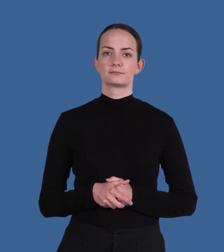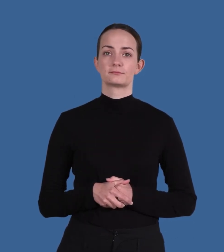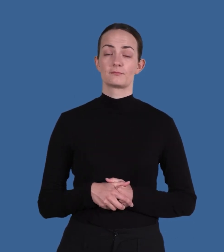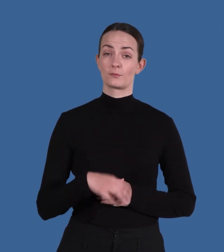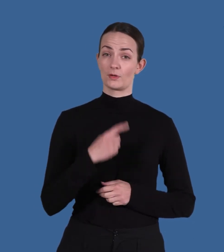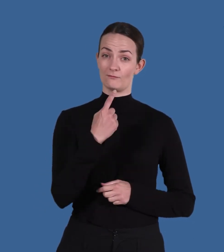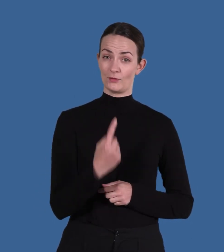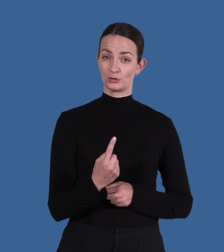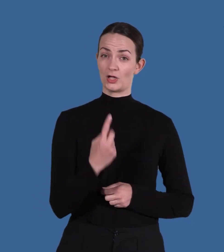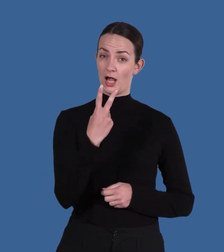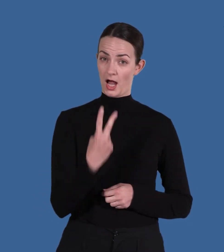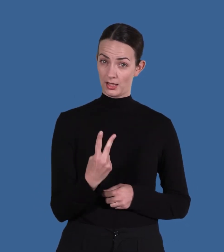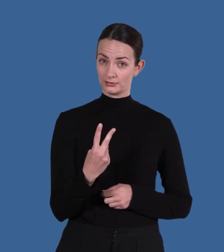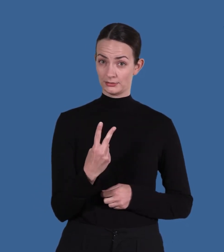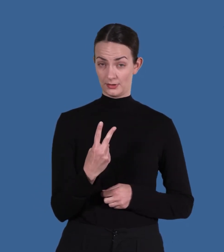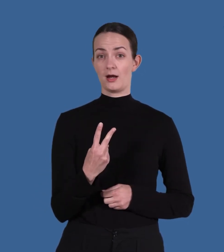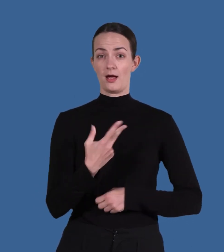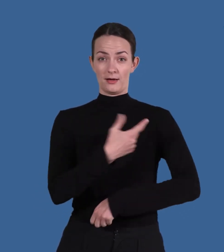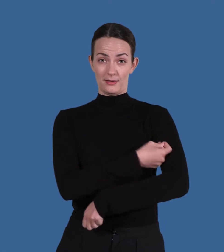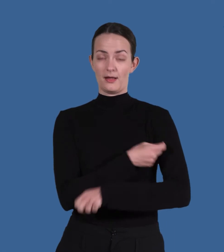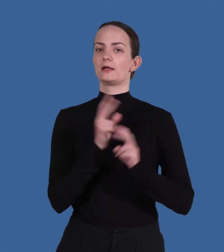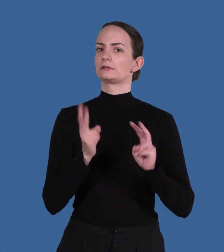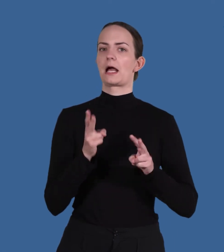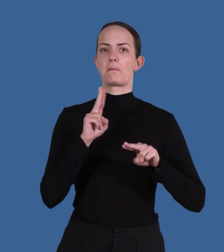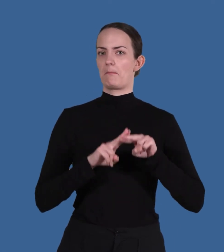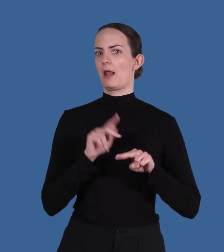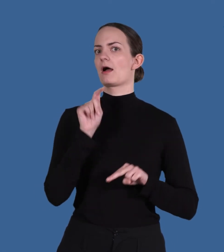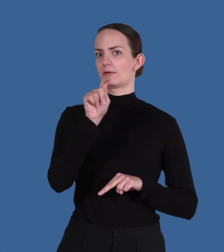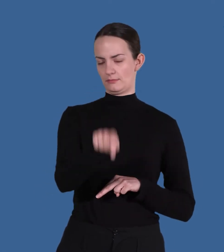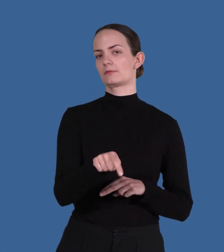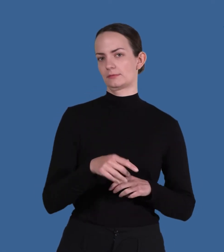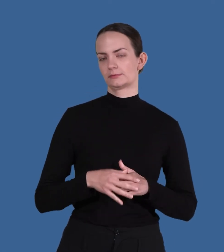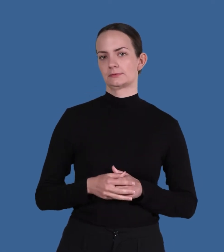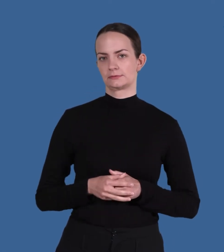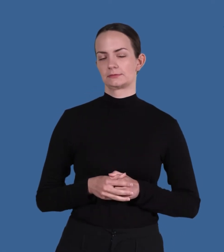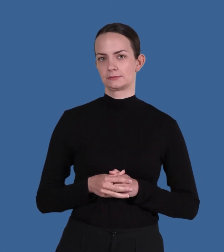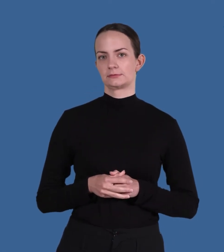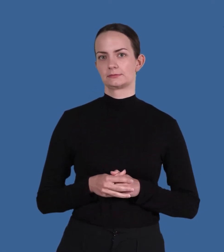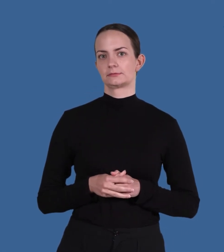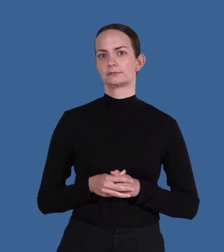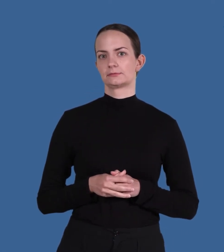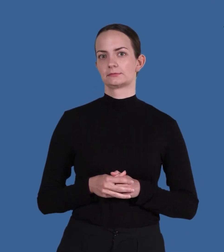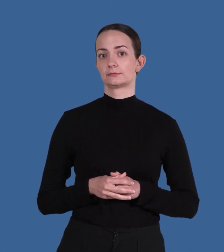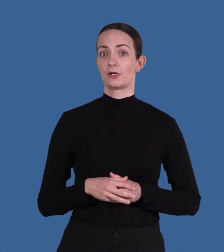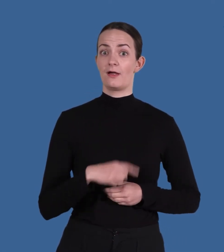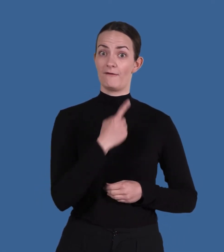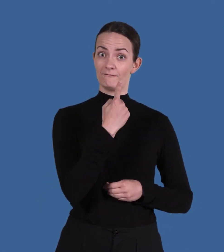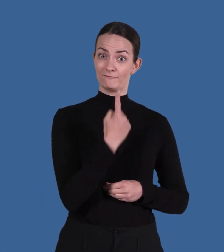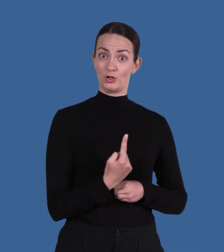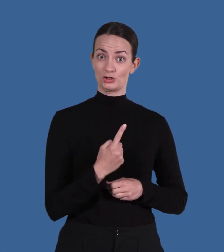Du får dina två doser på samma hälsocentral eller vaccinationsmottagning Tid för den första dosen bokar